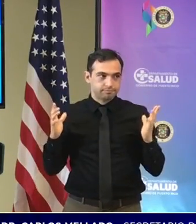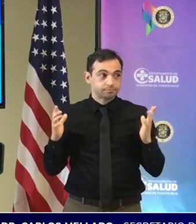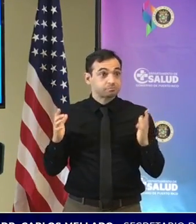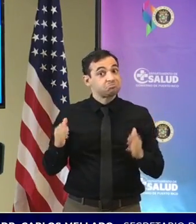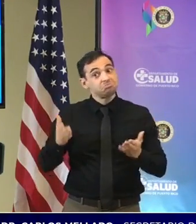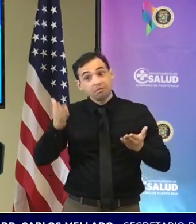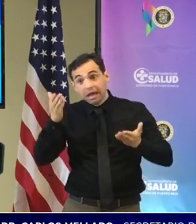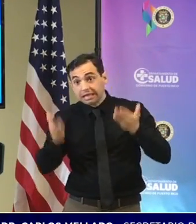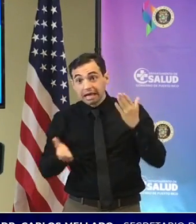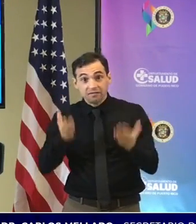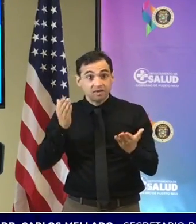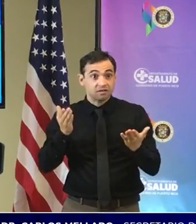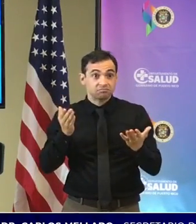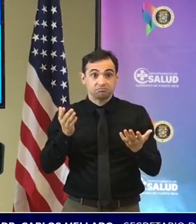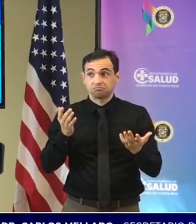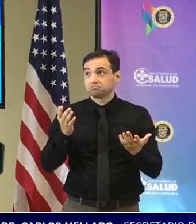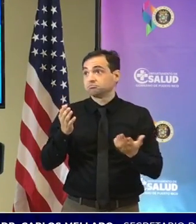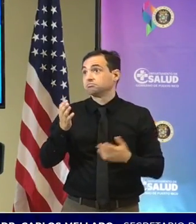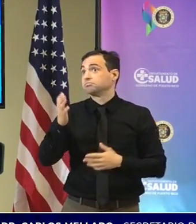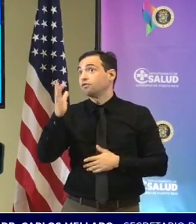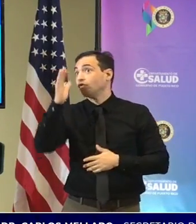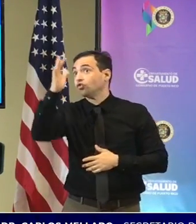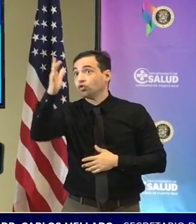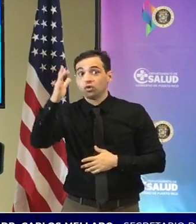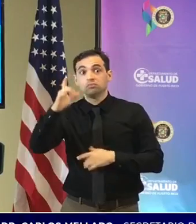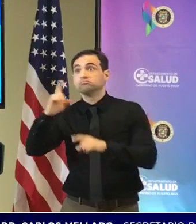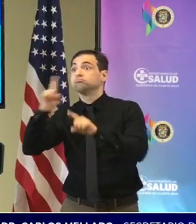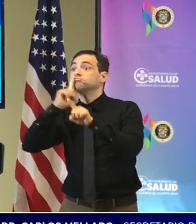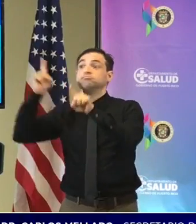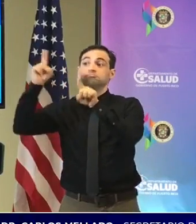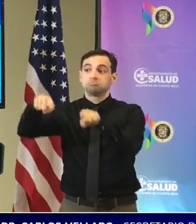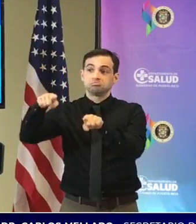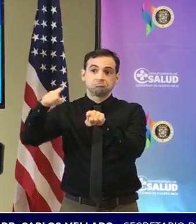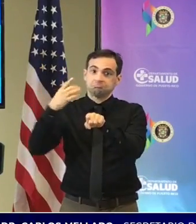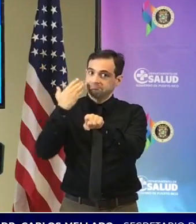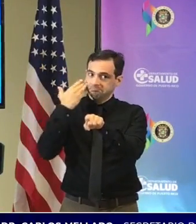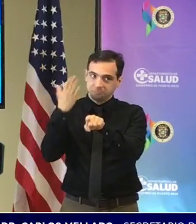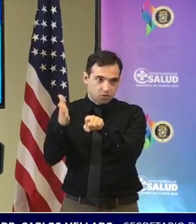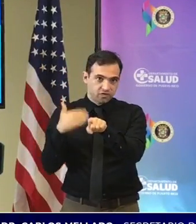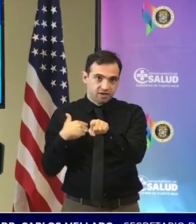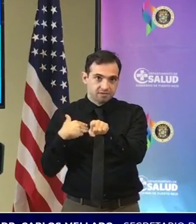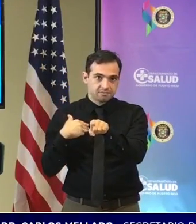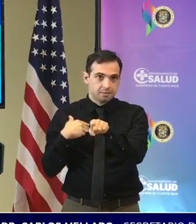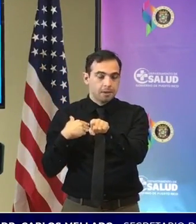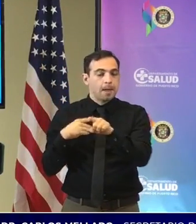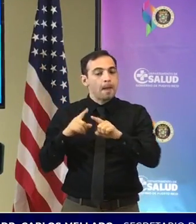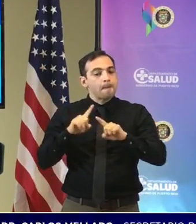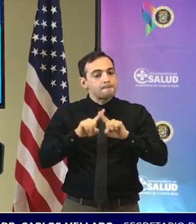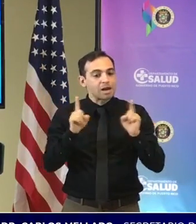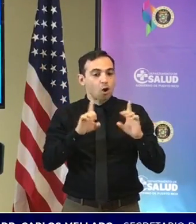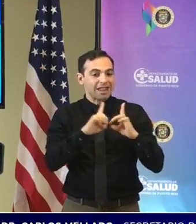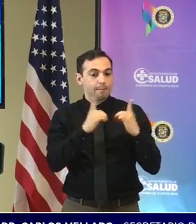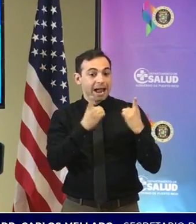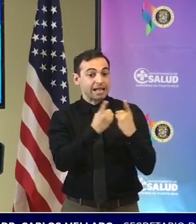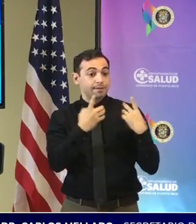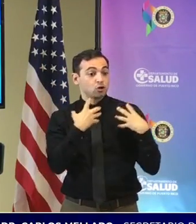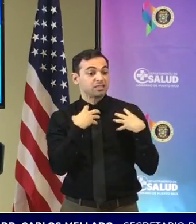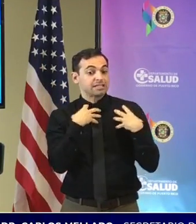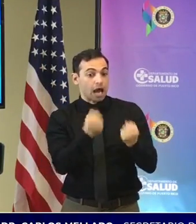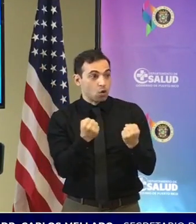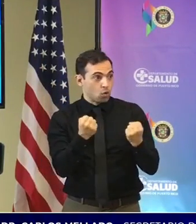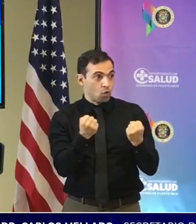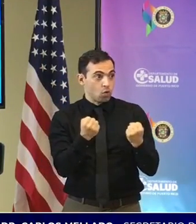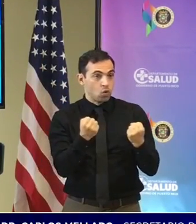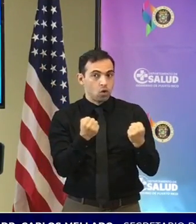orden para que se haga la prueba antes de ir al evento eso está sobre la mesa pero el departamento de salud no está para